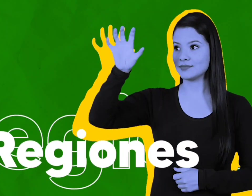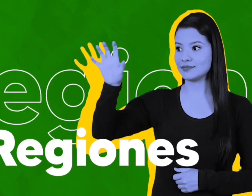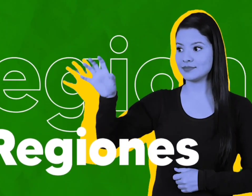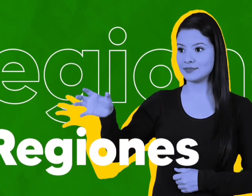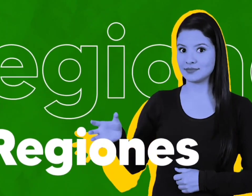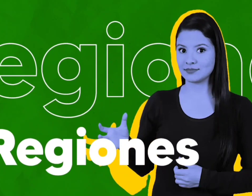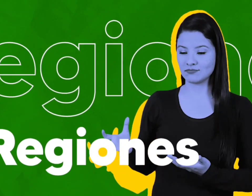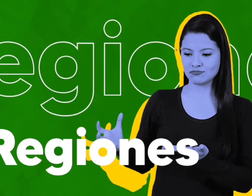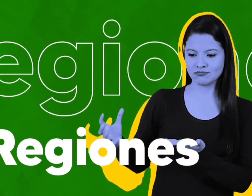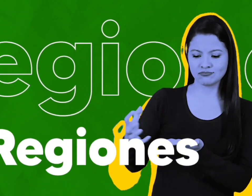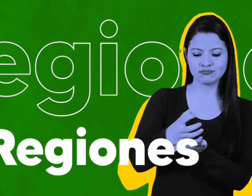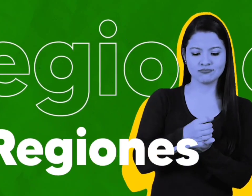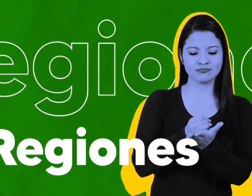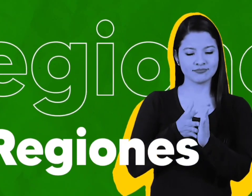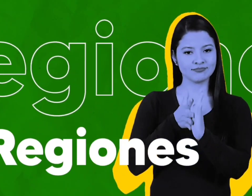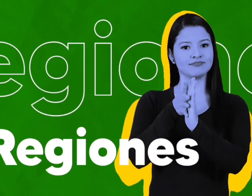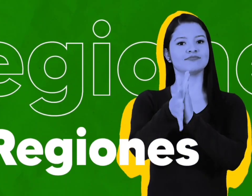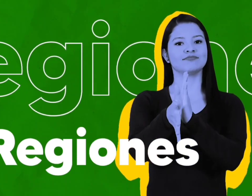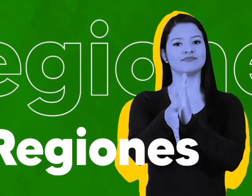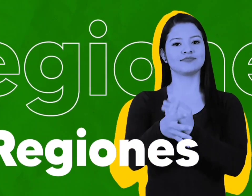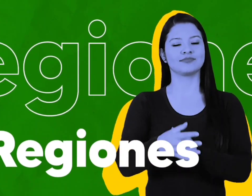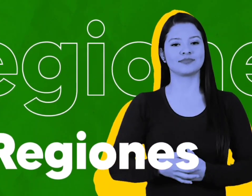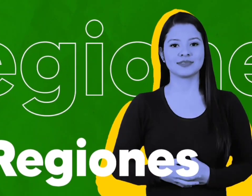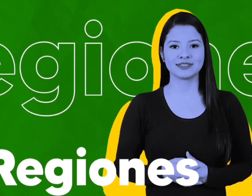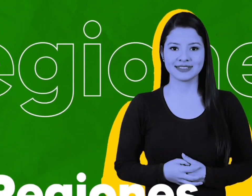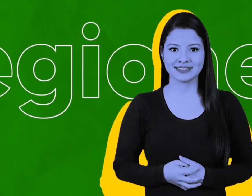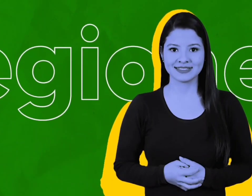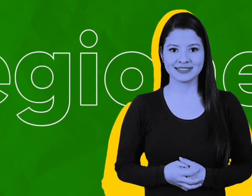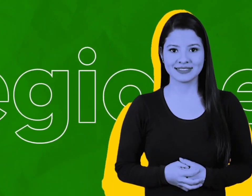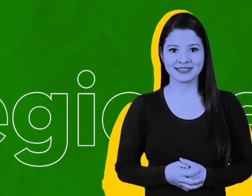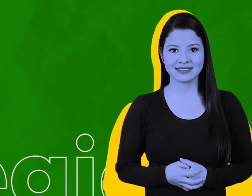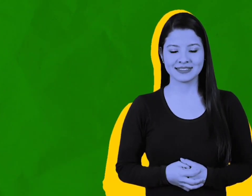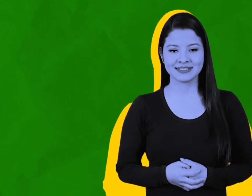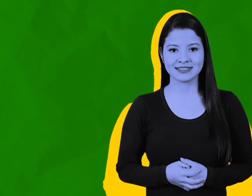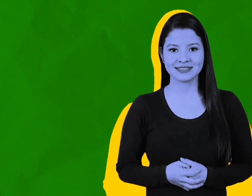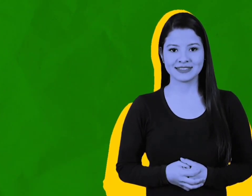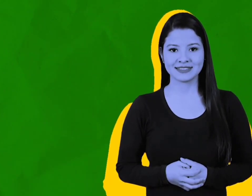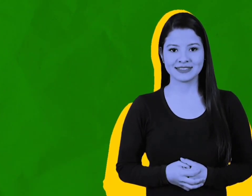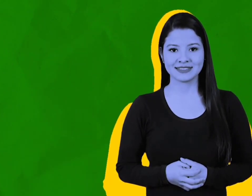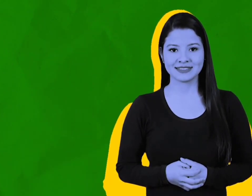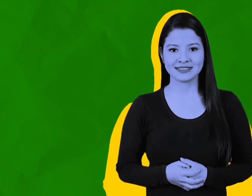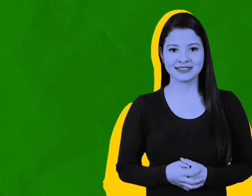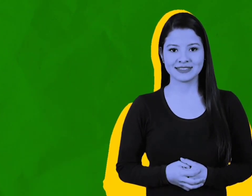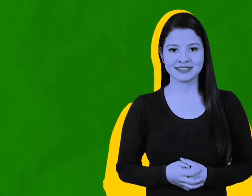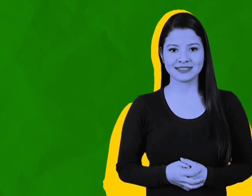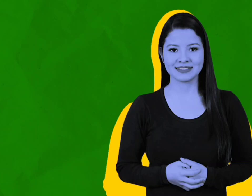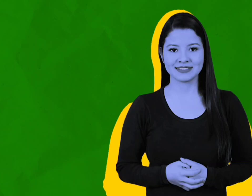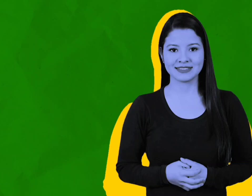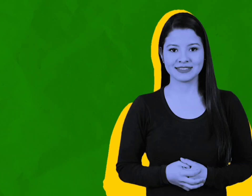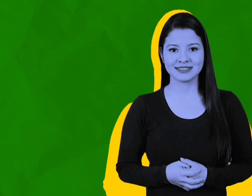Gracias por ver el